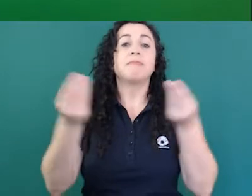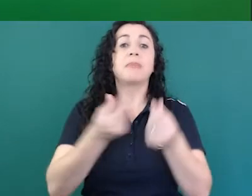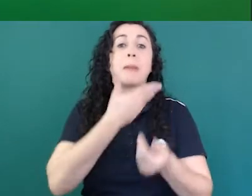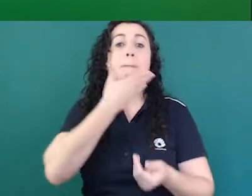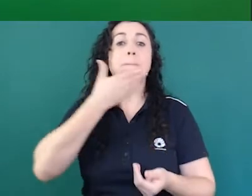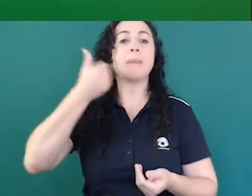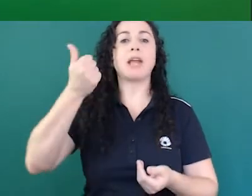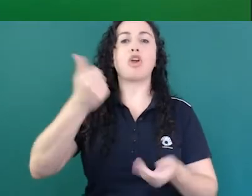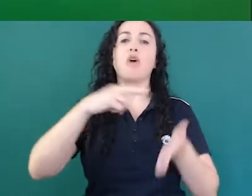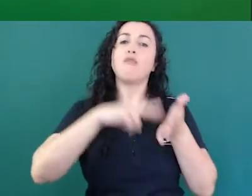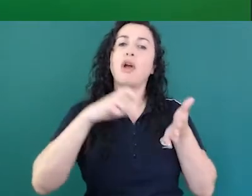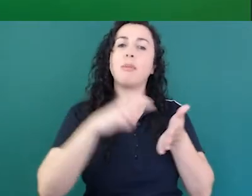construções e assim vai